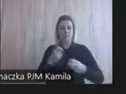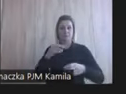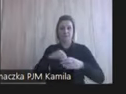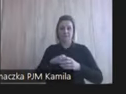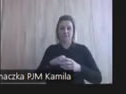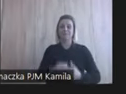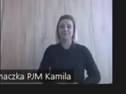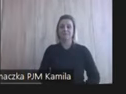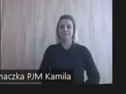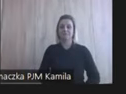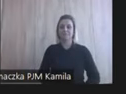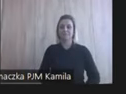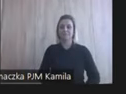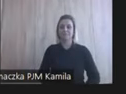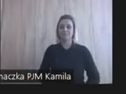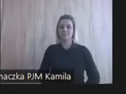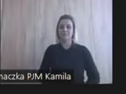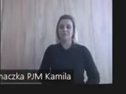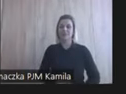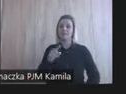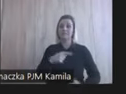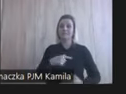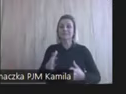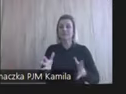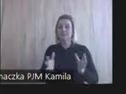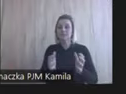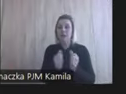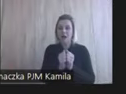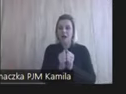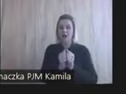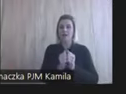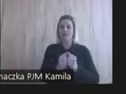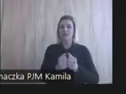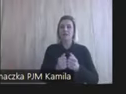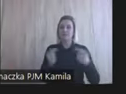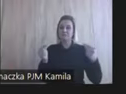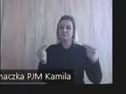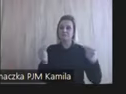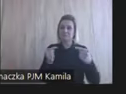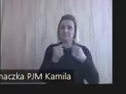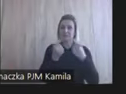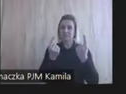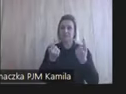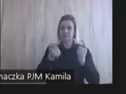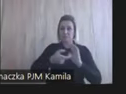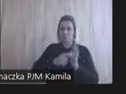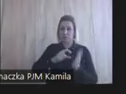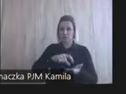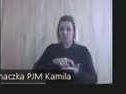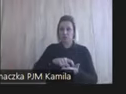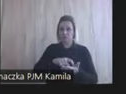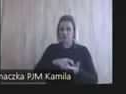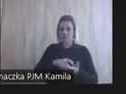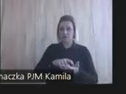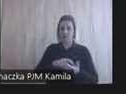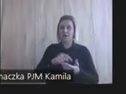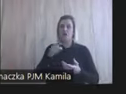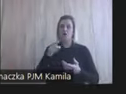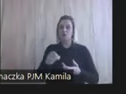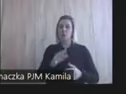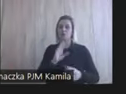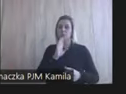było to, żeby znaleźć odpowiednie odpowiednie pomieszczenie, które będzie w miarę